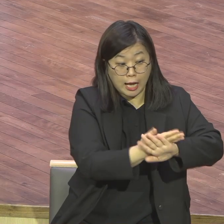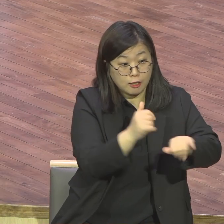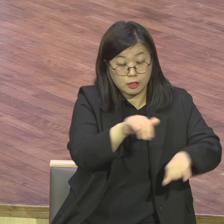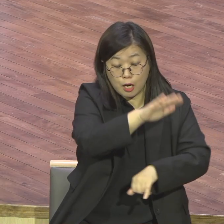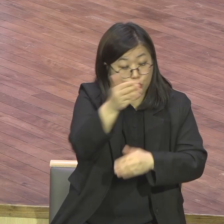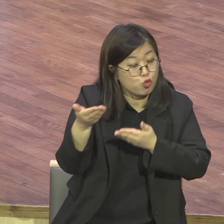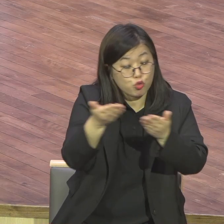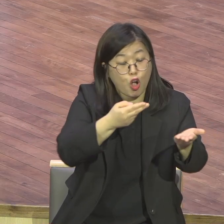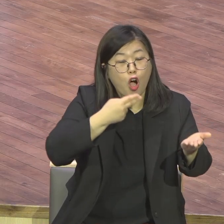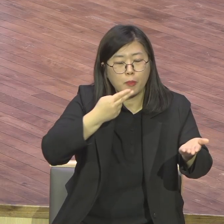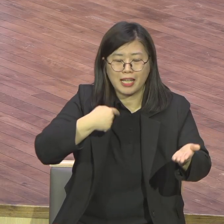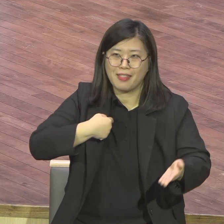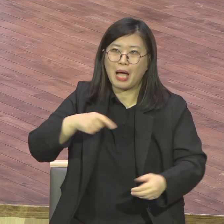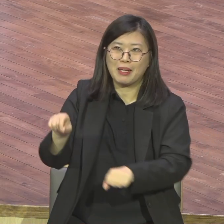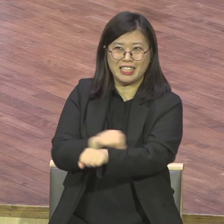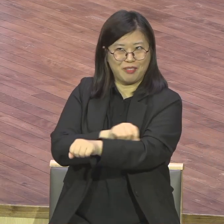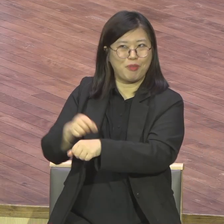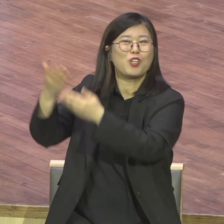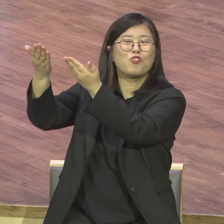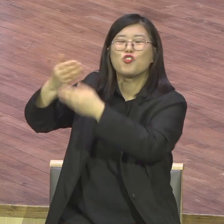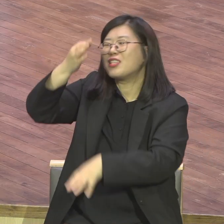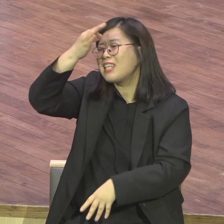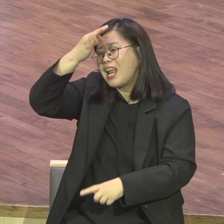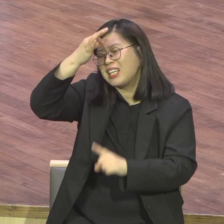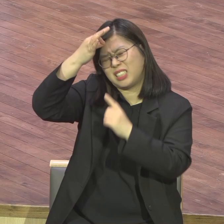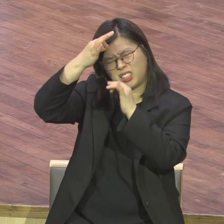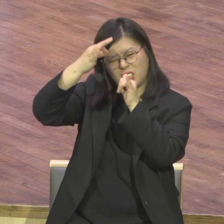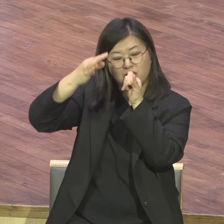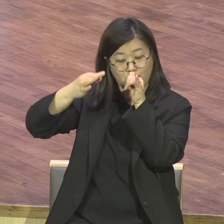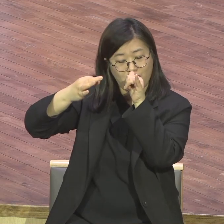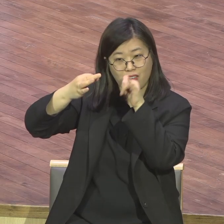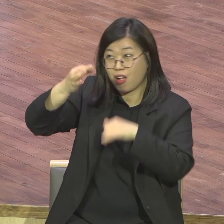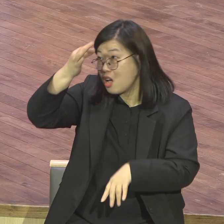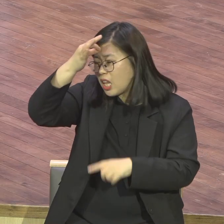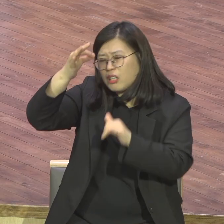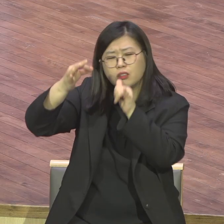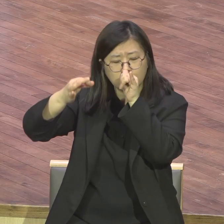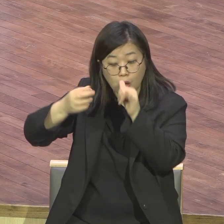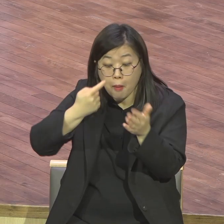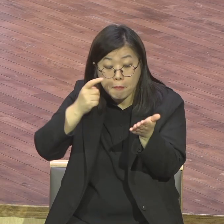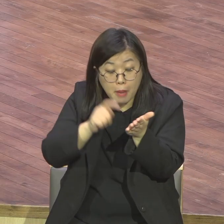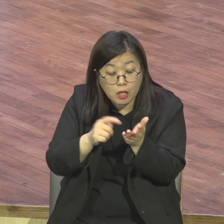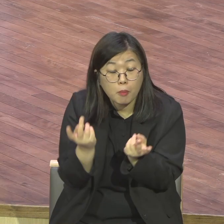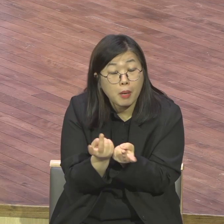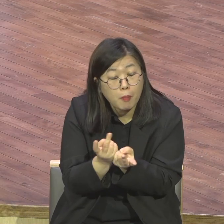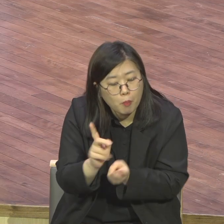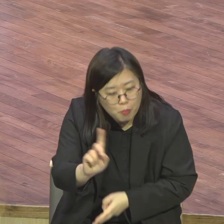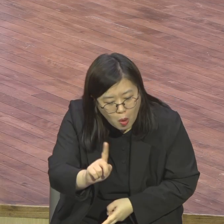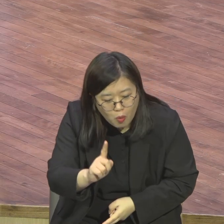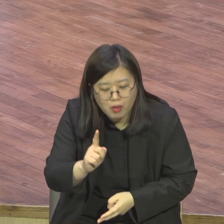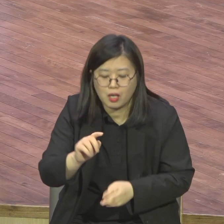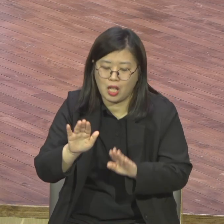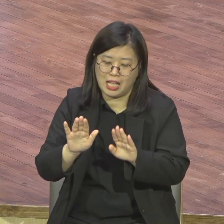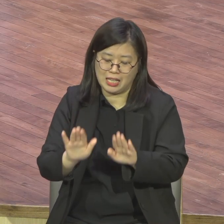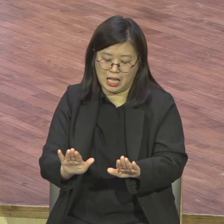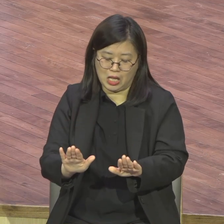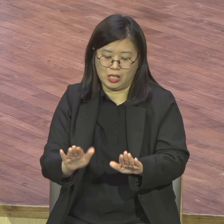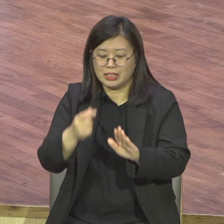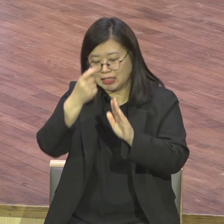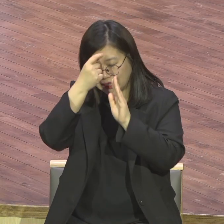기도 속에서 3원이로 3원으로 전도가 들어가야 됩니다 그거 안 들어가면 안 돼요 말씀, 기도, 전도가 무슨 말인지 이